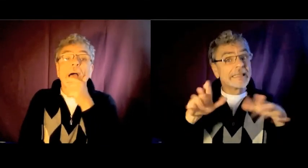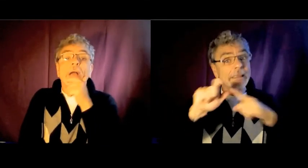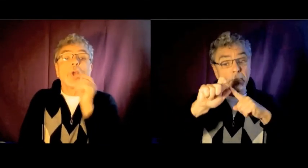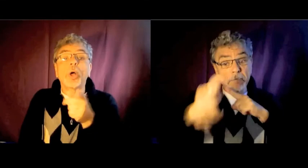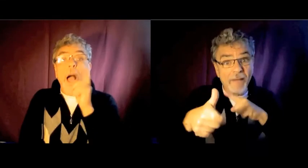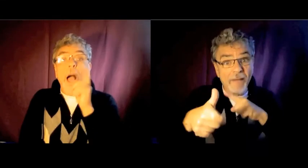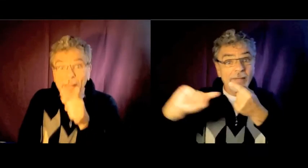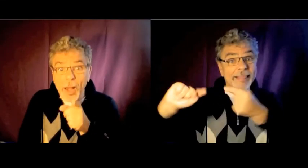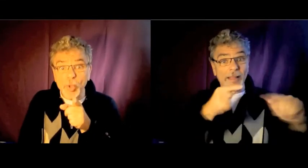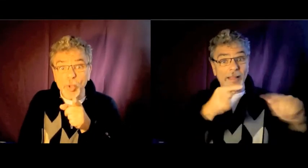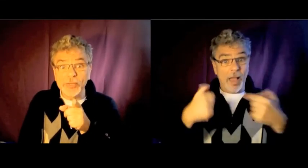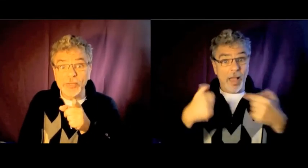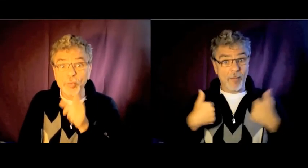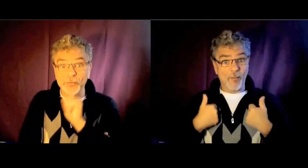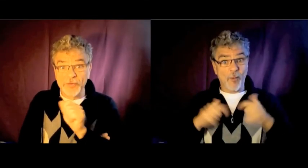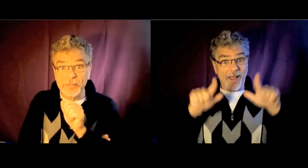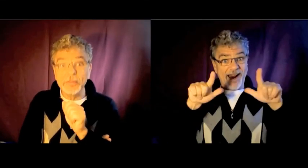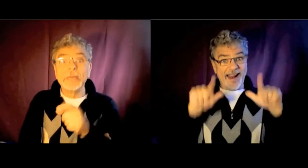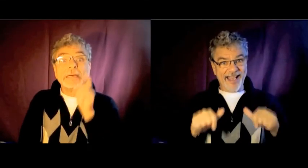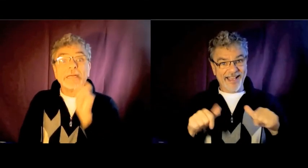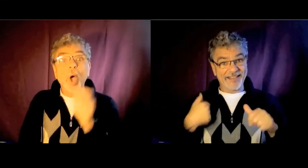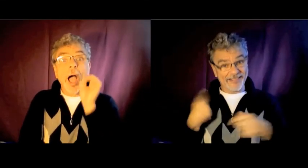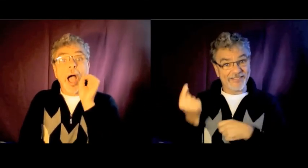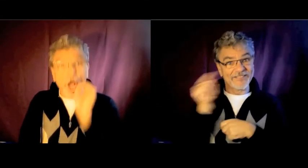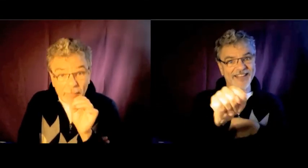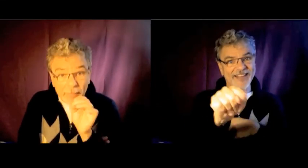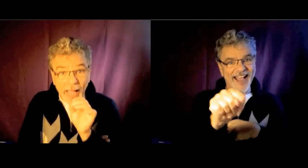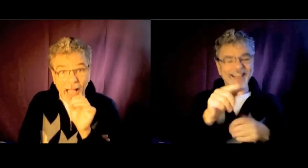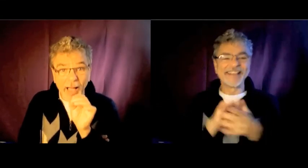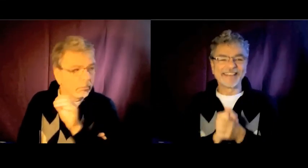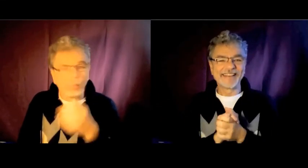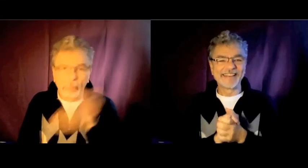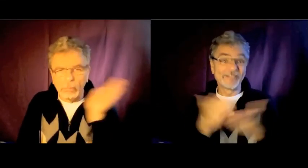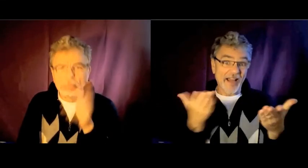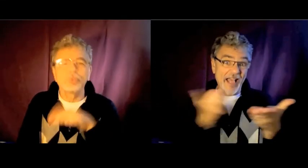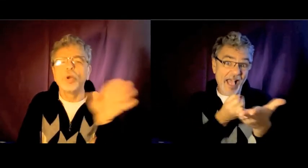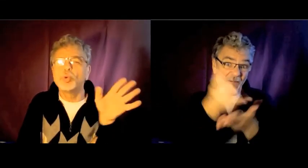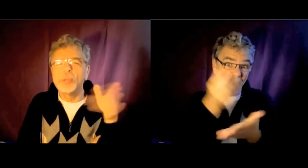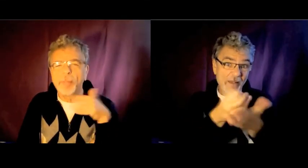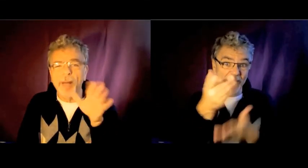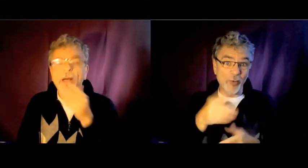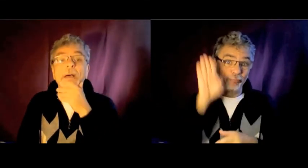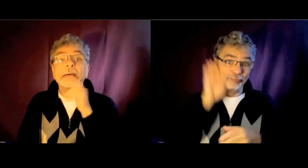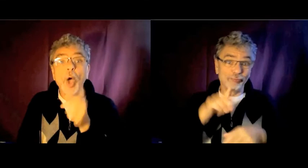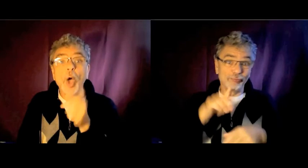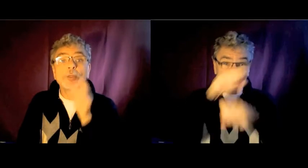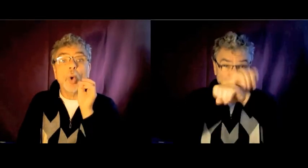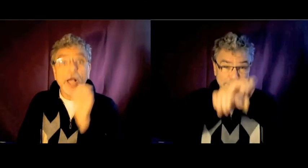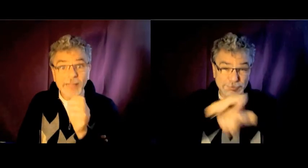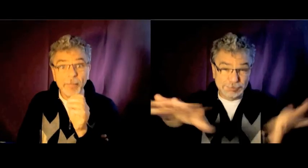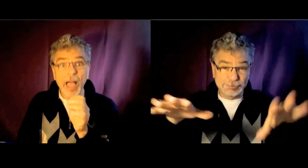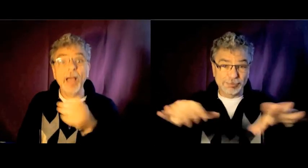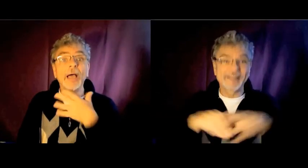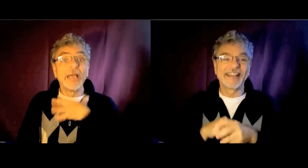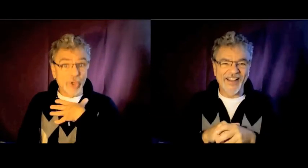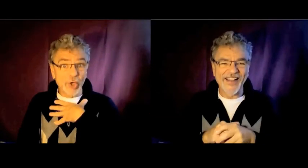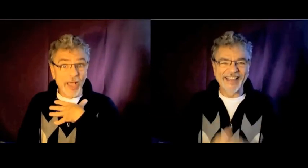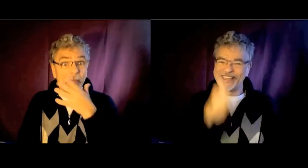Donc, après la projection du film, il y aura un débat... Ne l'écoutez pas. Il y aura donc un débat, et je serai